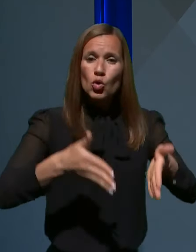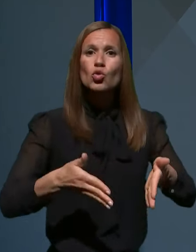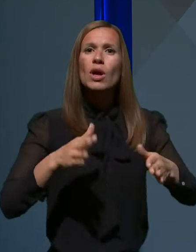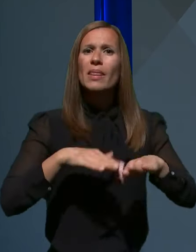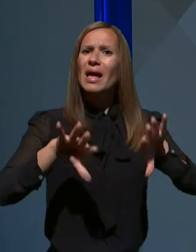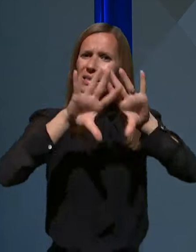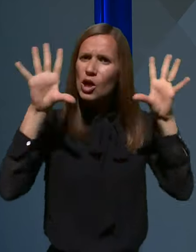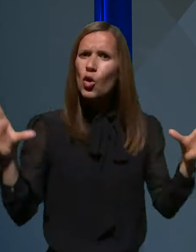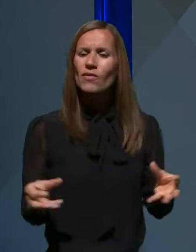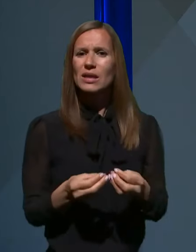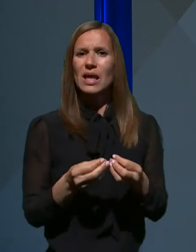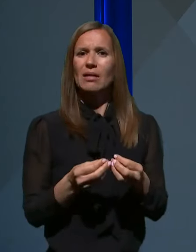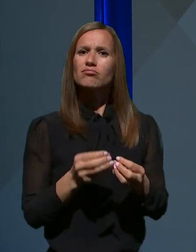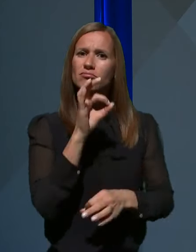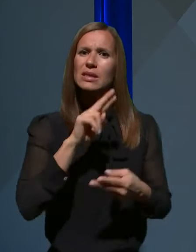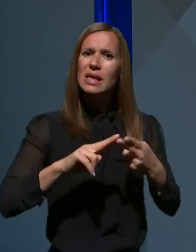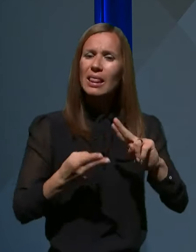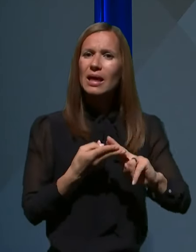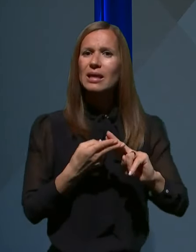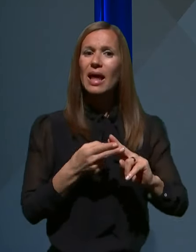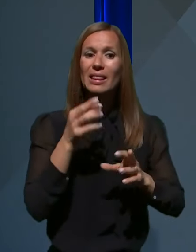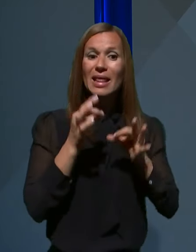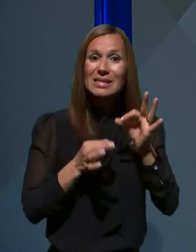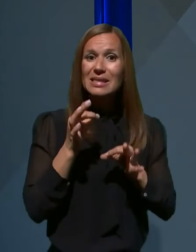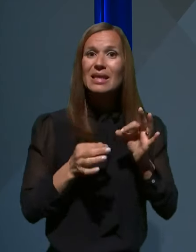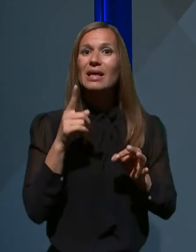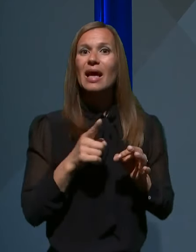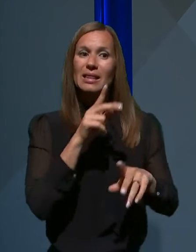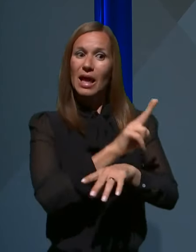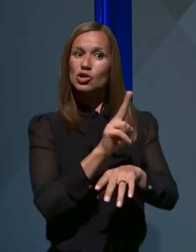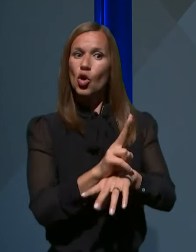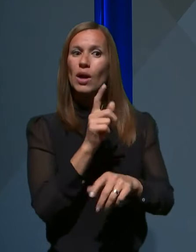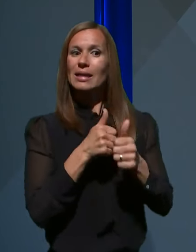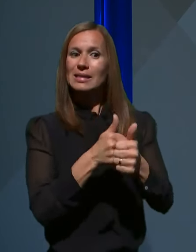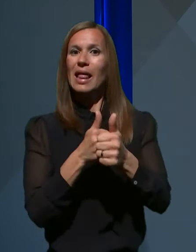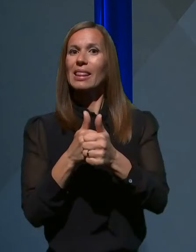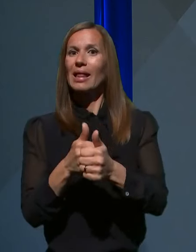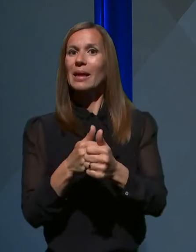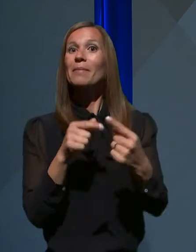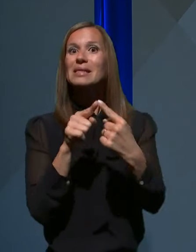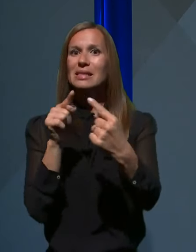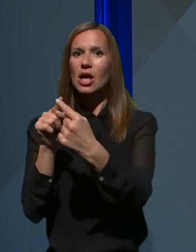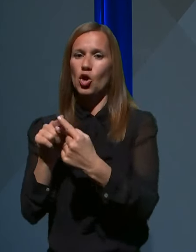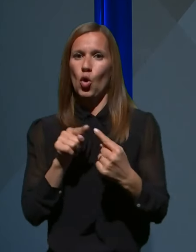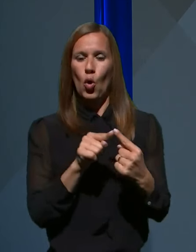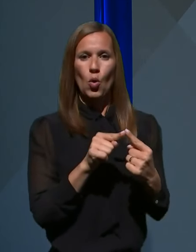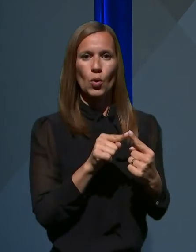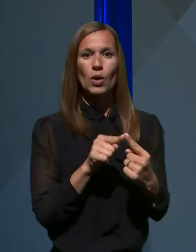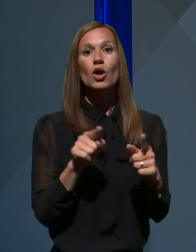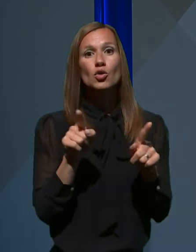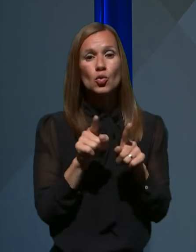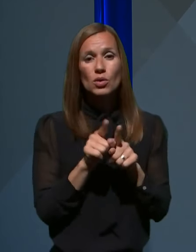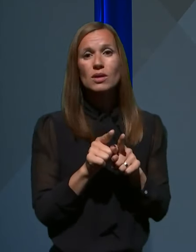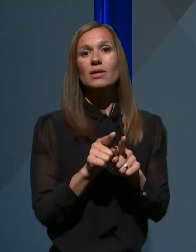strategije testiranja in nadzora vključno sledenjem stikov, ukrepe skupnosti vključno s fizičnim